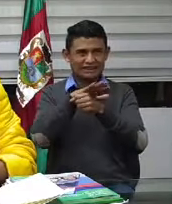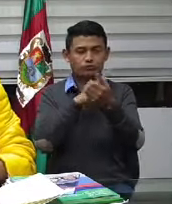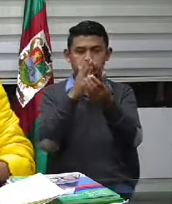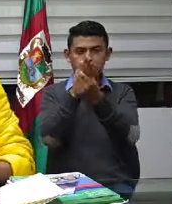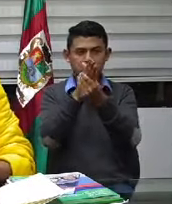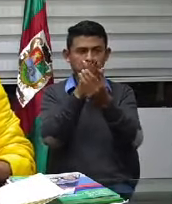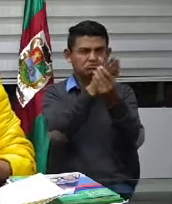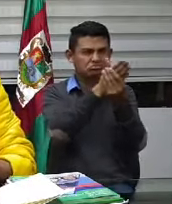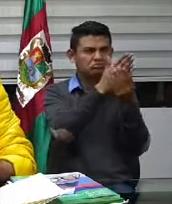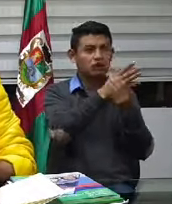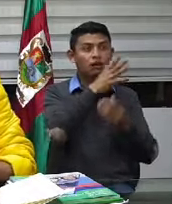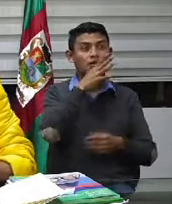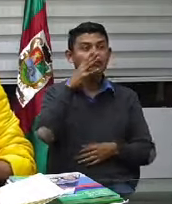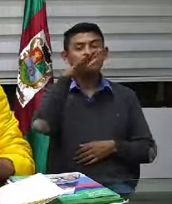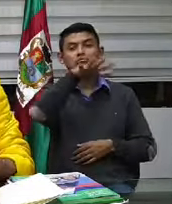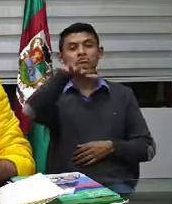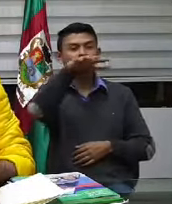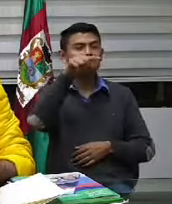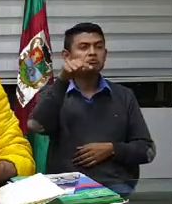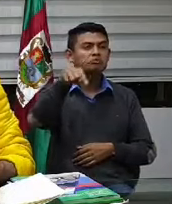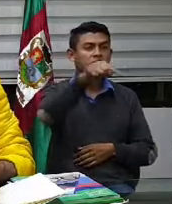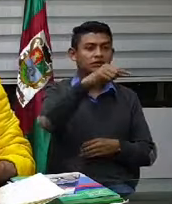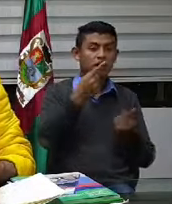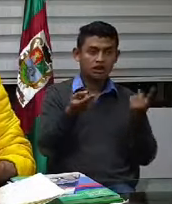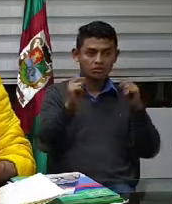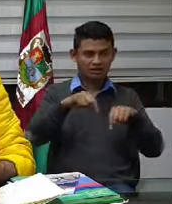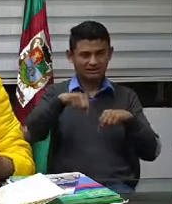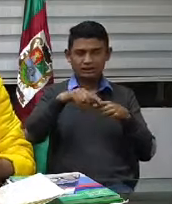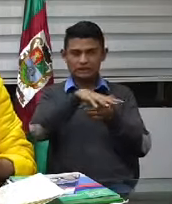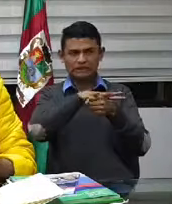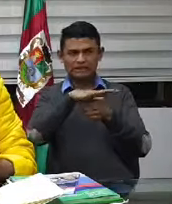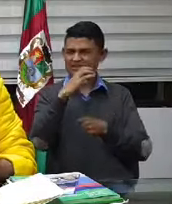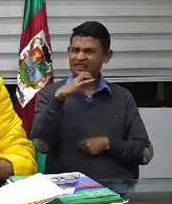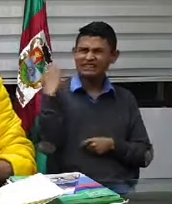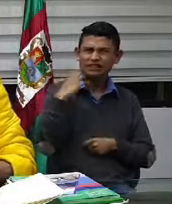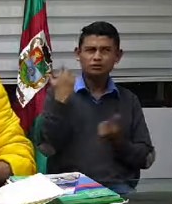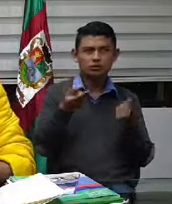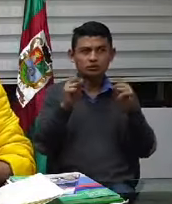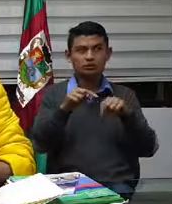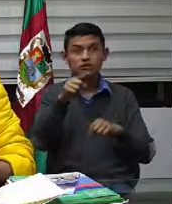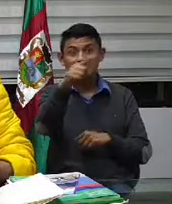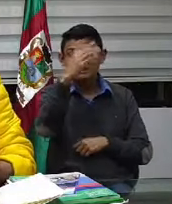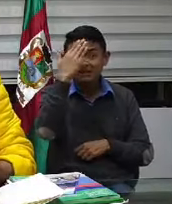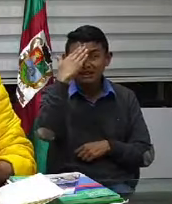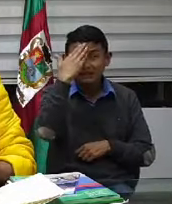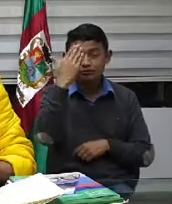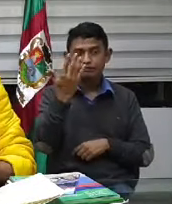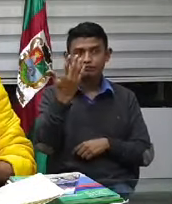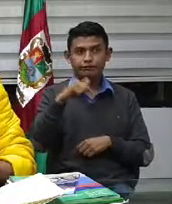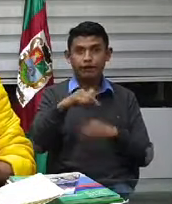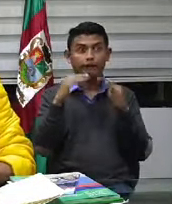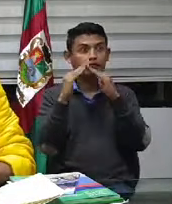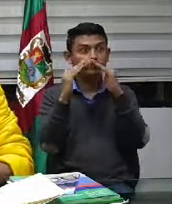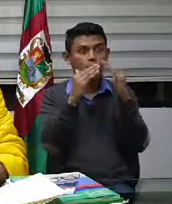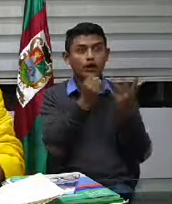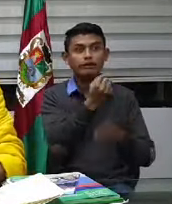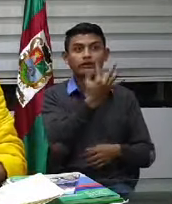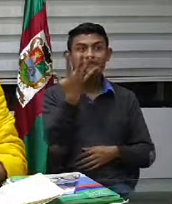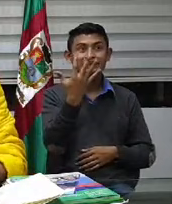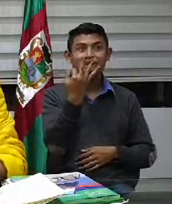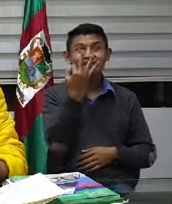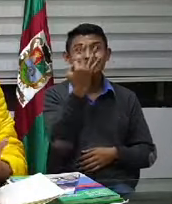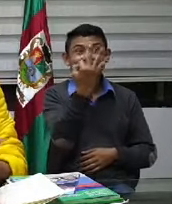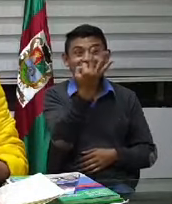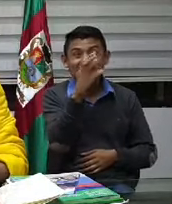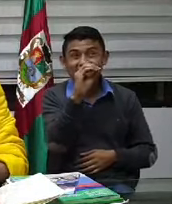urbano entiéndanos que no podemos ir todos los días a todos los sitios mire fatal ya tienen más de 30 mil viviendas registradas ojalá pudiéramos llevarles a